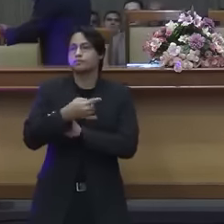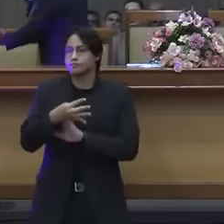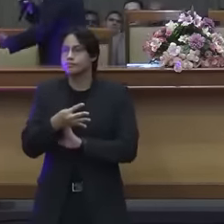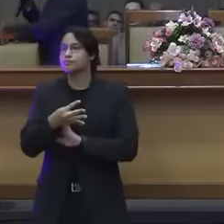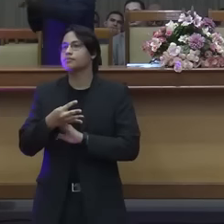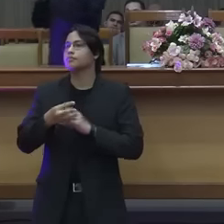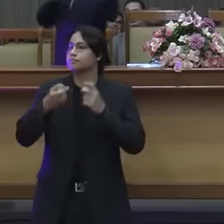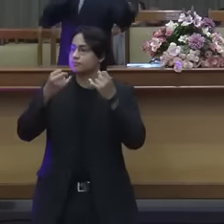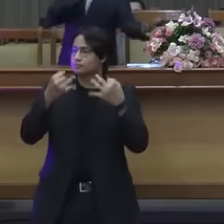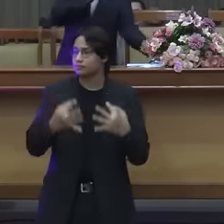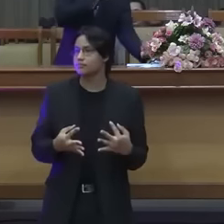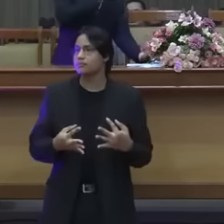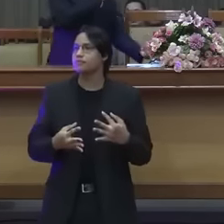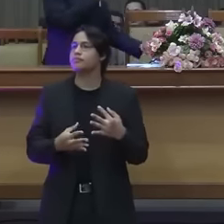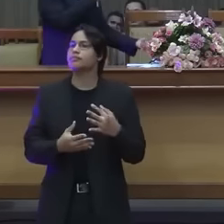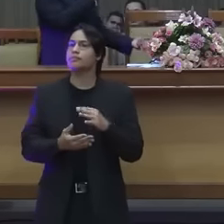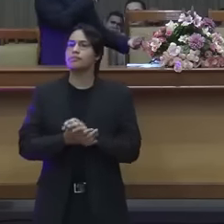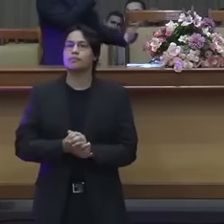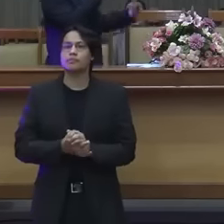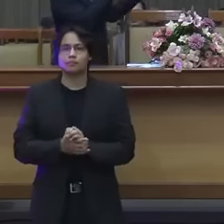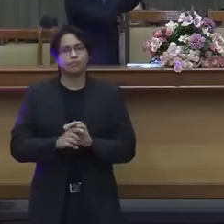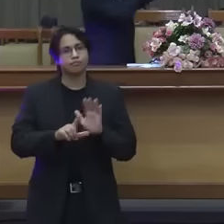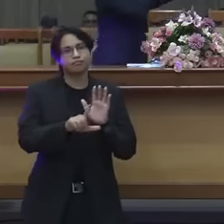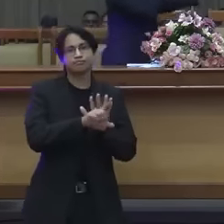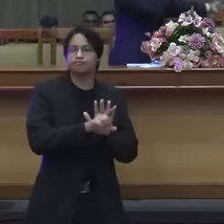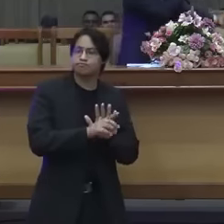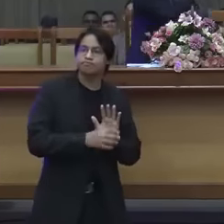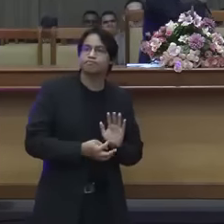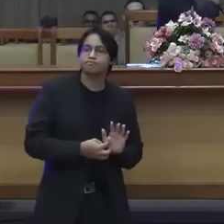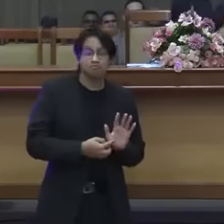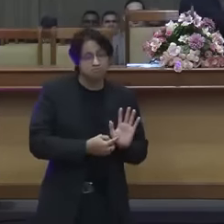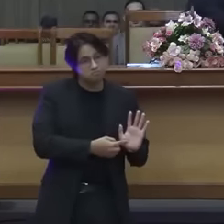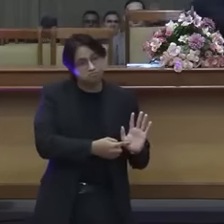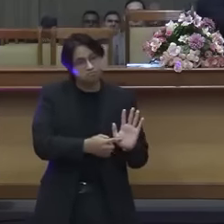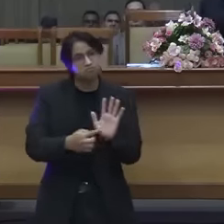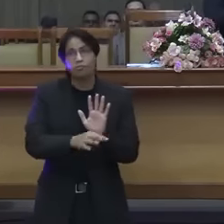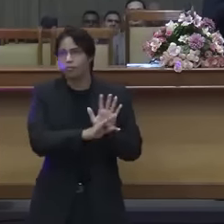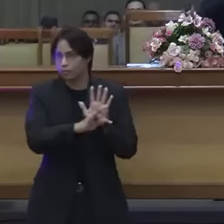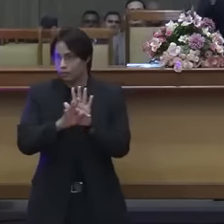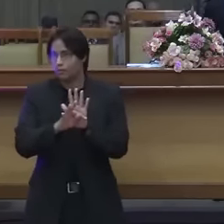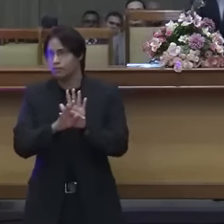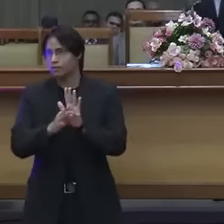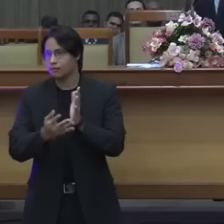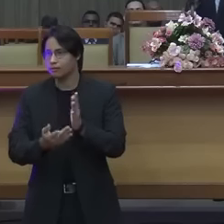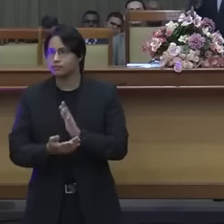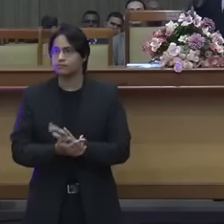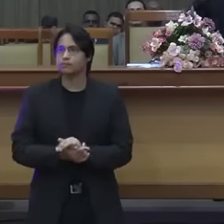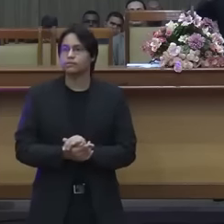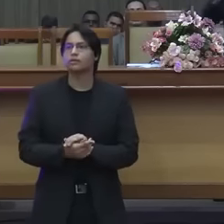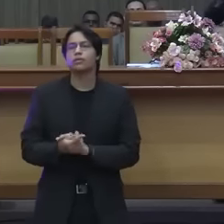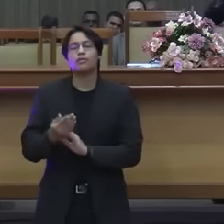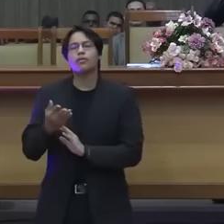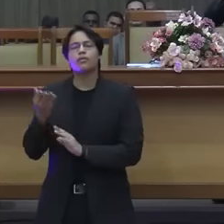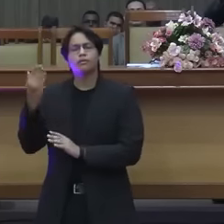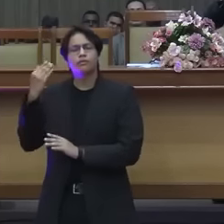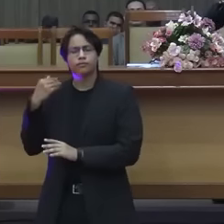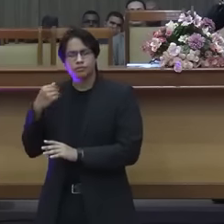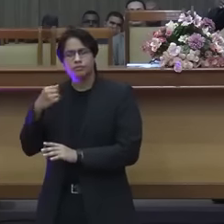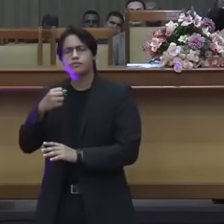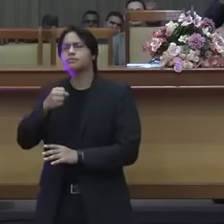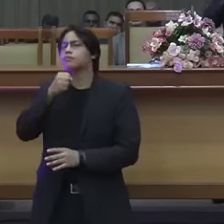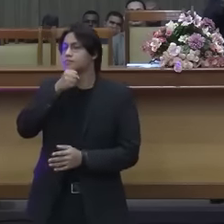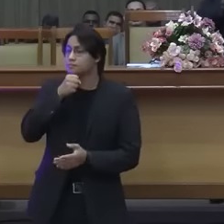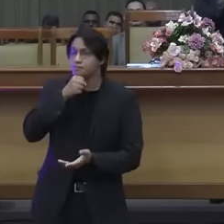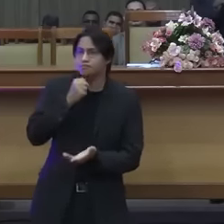mim, nos profetas e nos salmos, era o Velho Testamento, é a divisão da